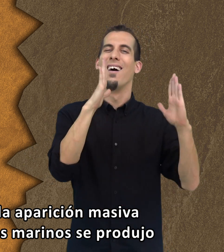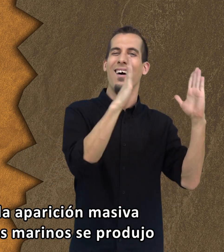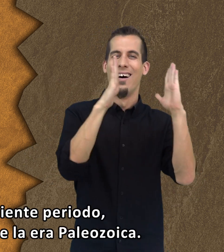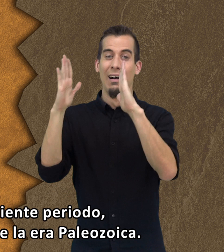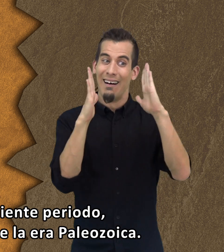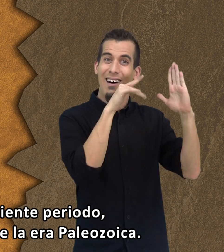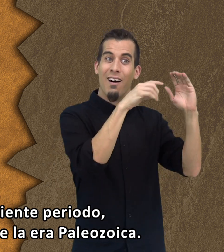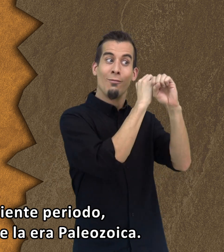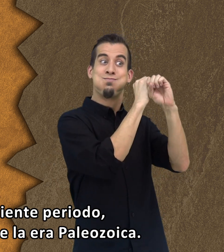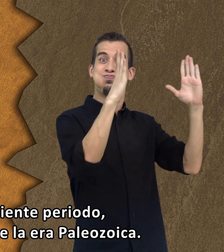la era paleozoica.